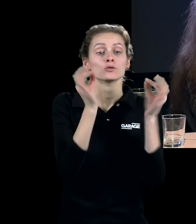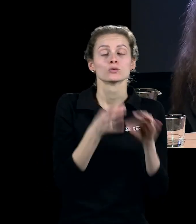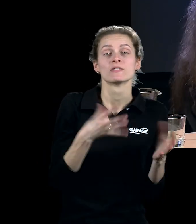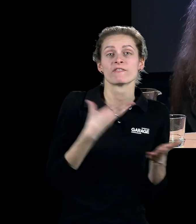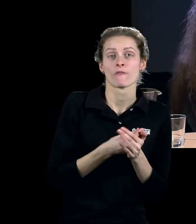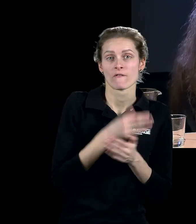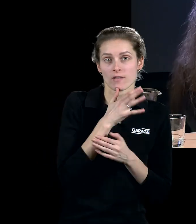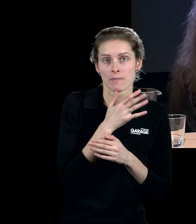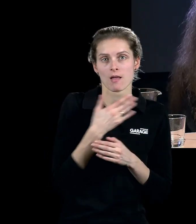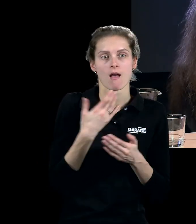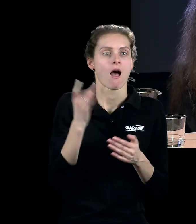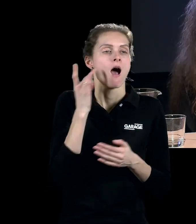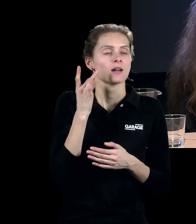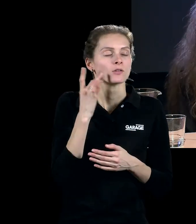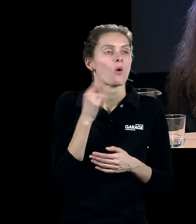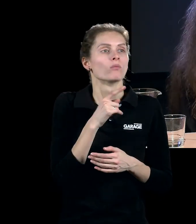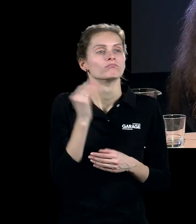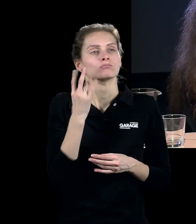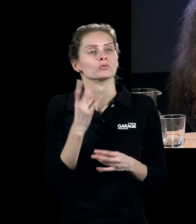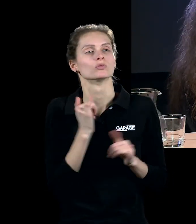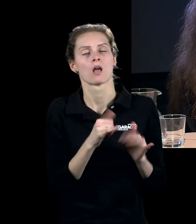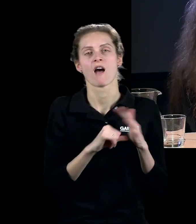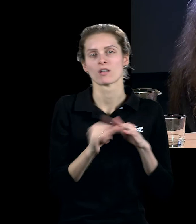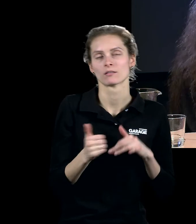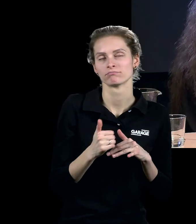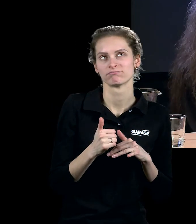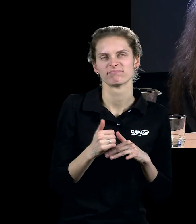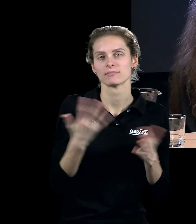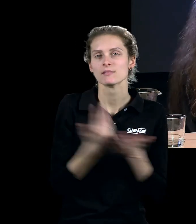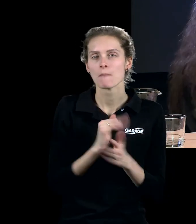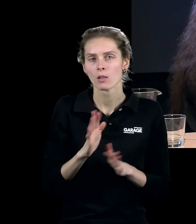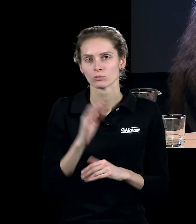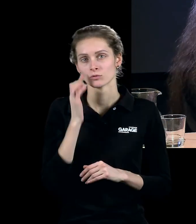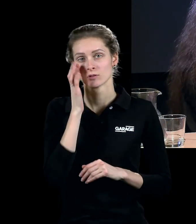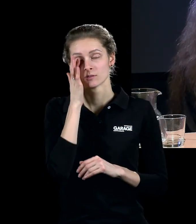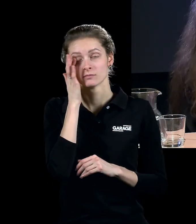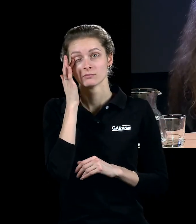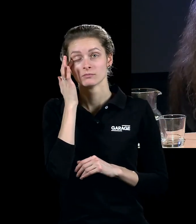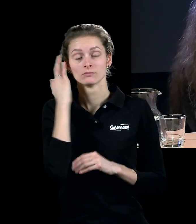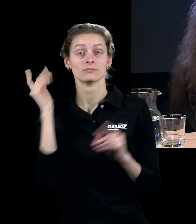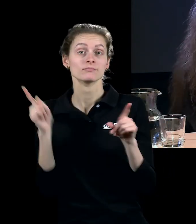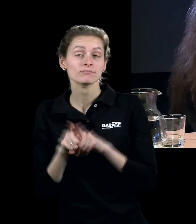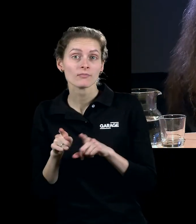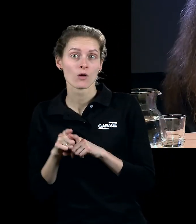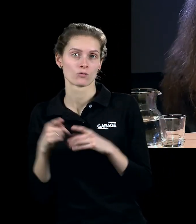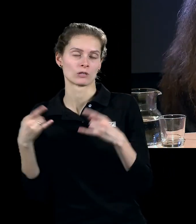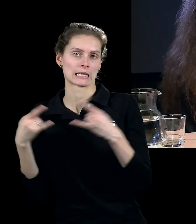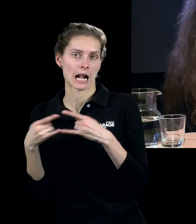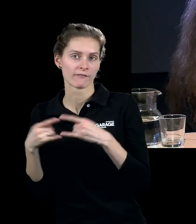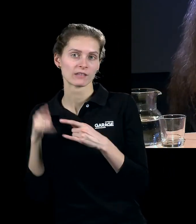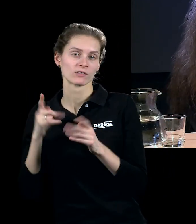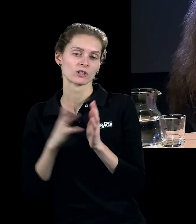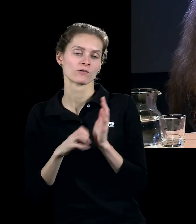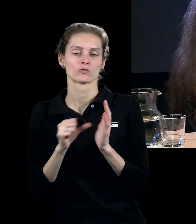радио должно быть носителем авангарда, из этого не очень что-то получилось. Точно так же в телевидении в 60-е годы